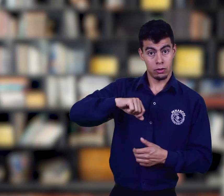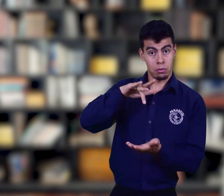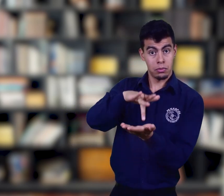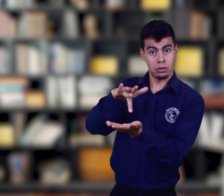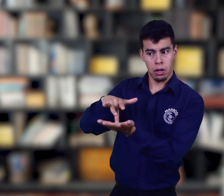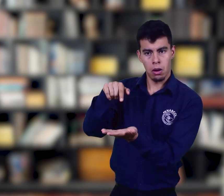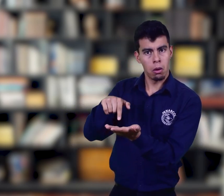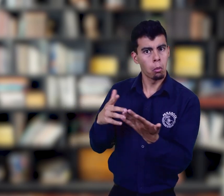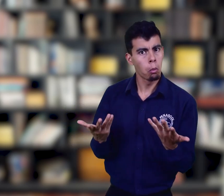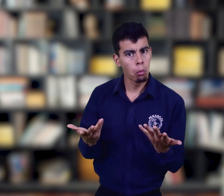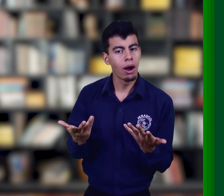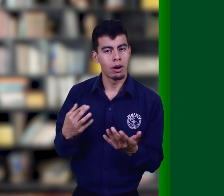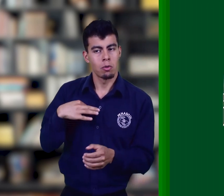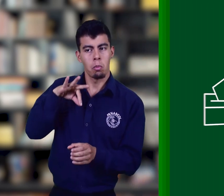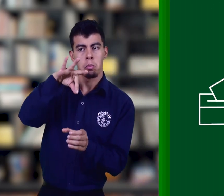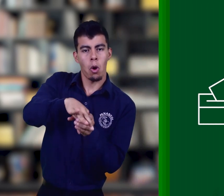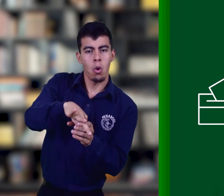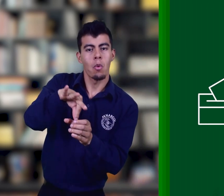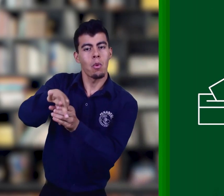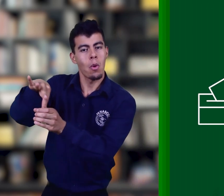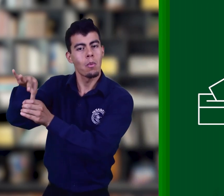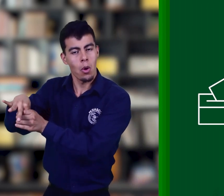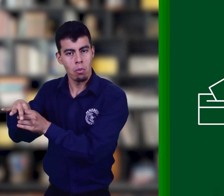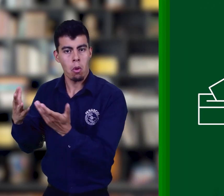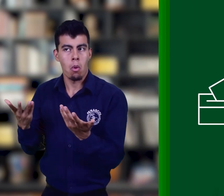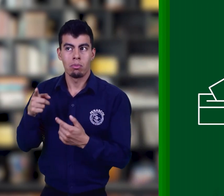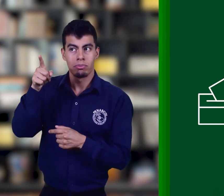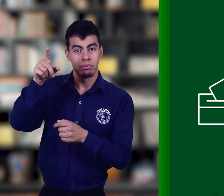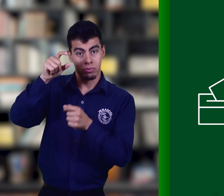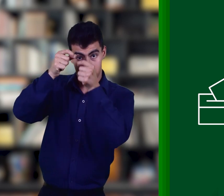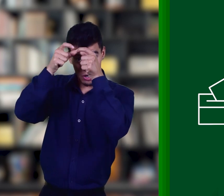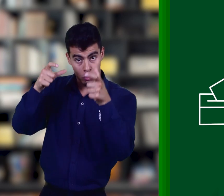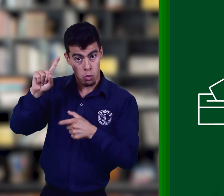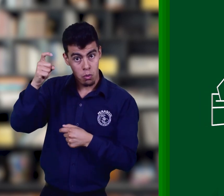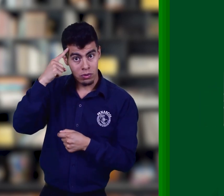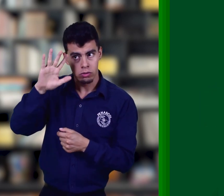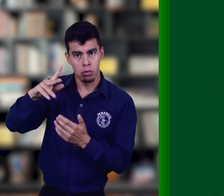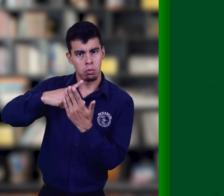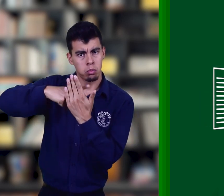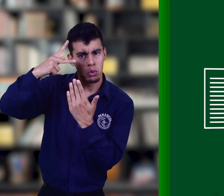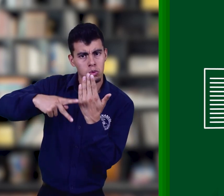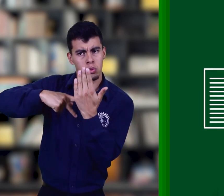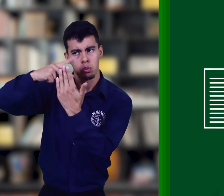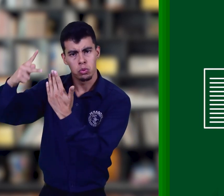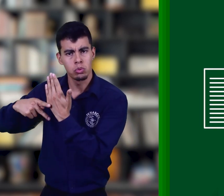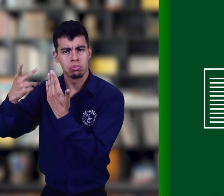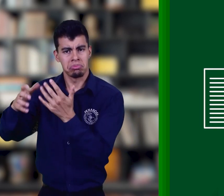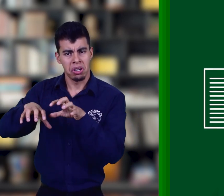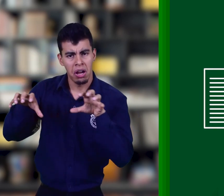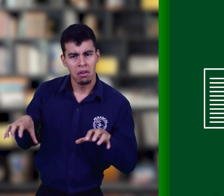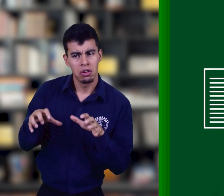participación. Además de la acción de votar, representa participar de los proyectos,